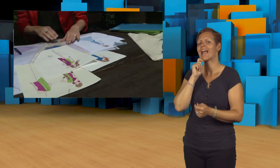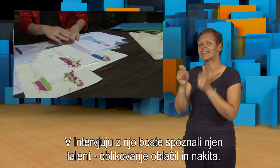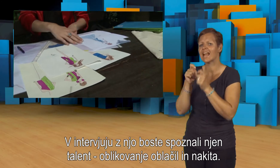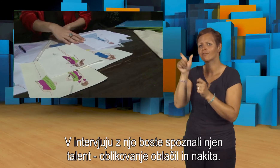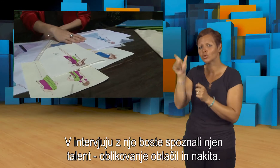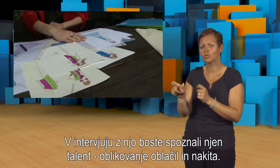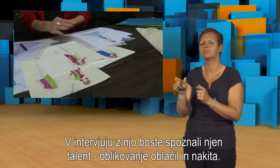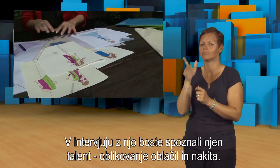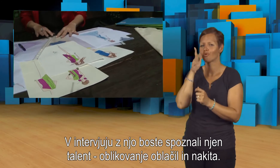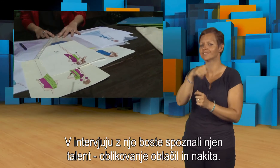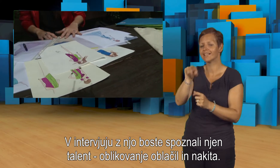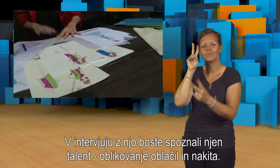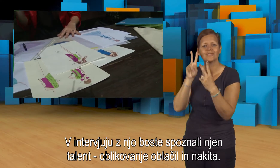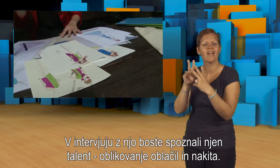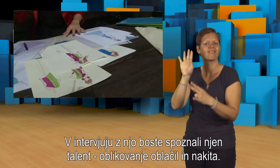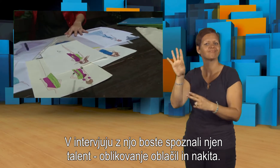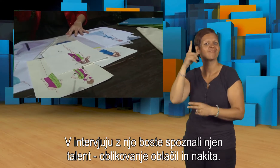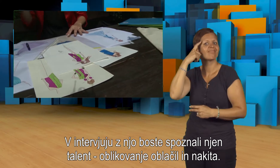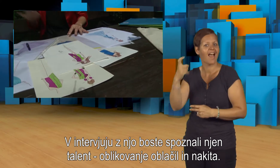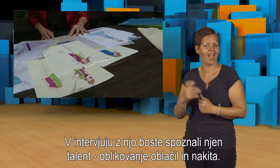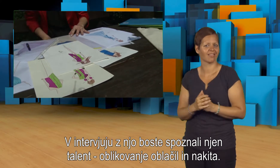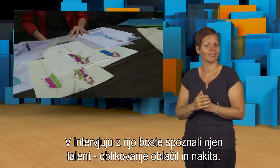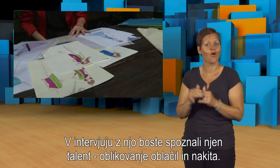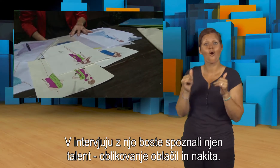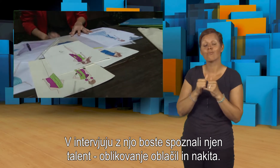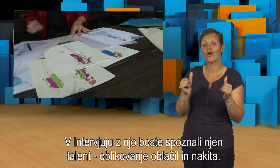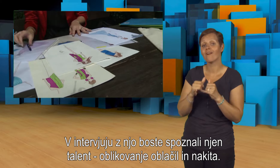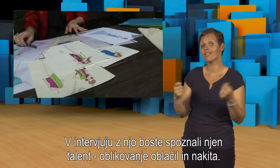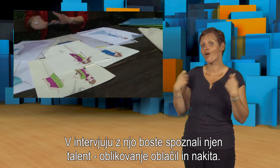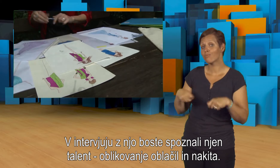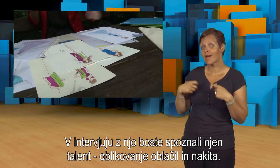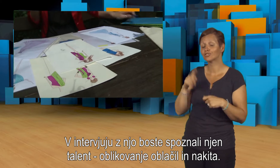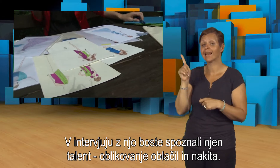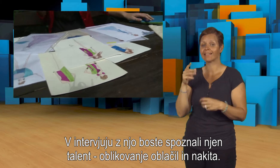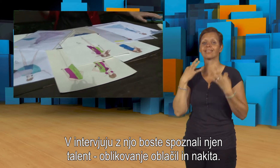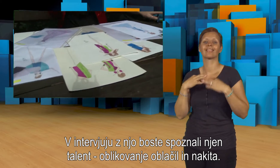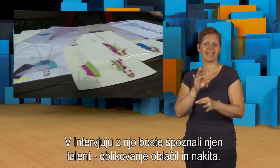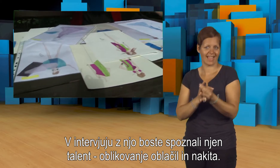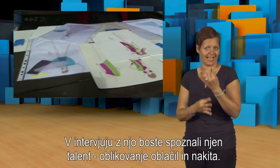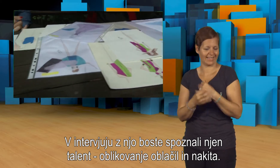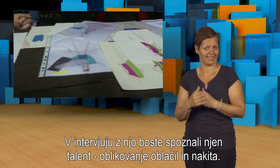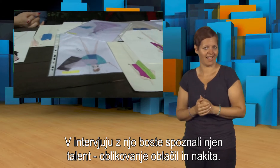V intervjuju z njo poste spoznali njen talent, oblikovanje oblačil in nakita.